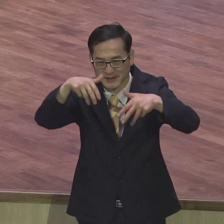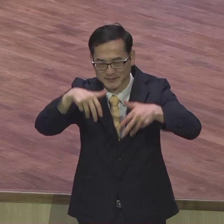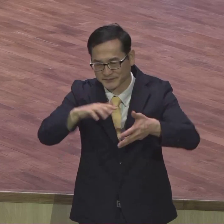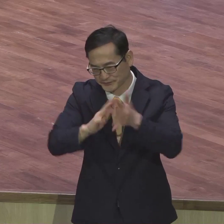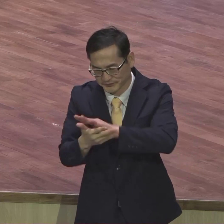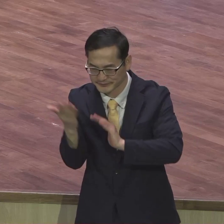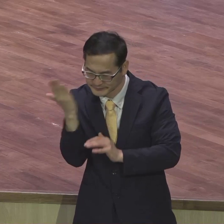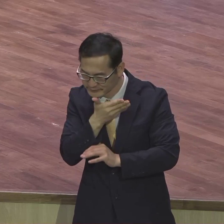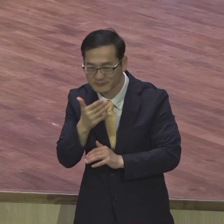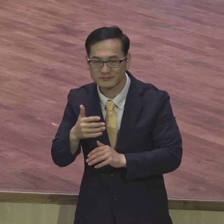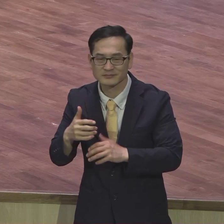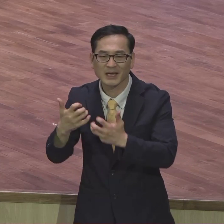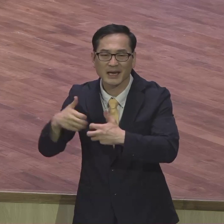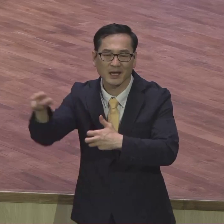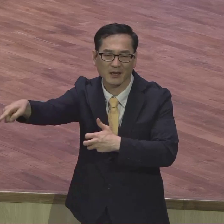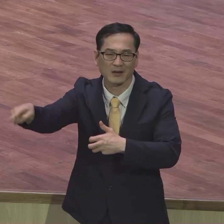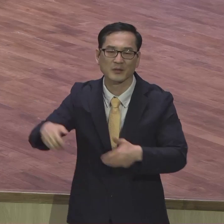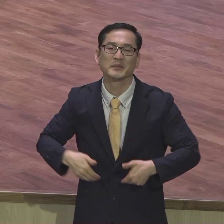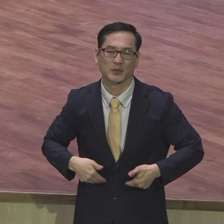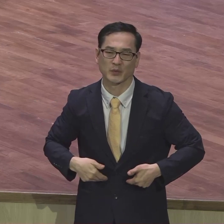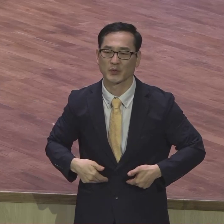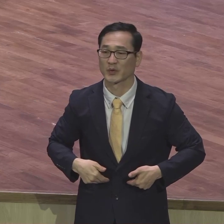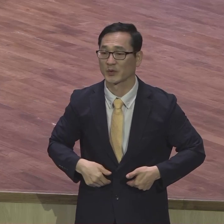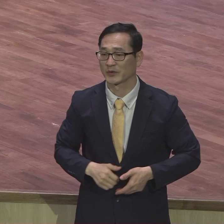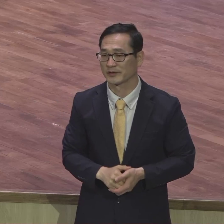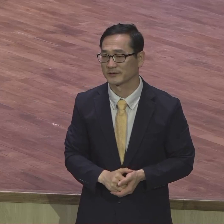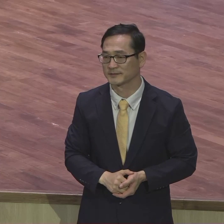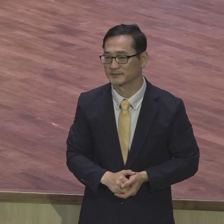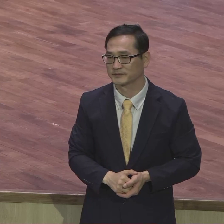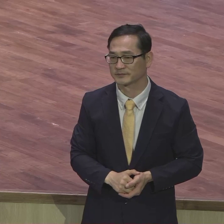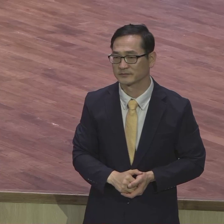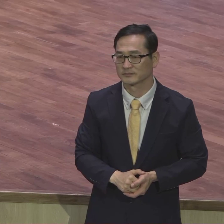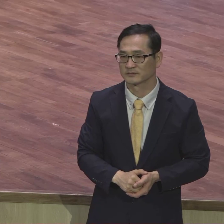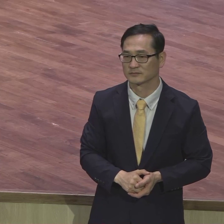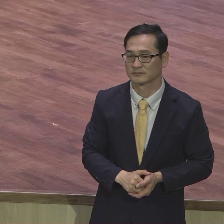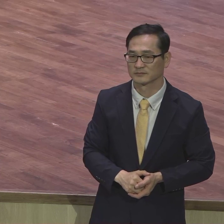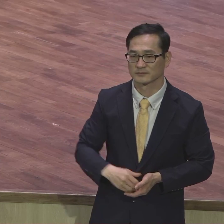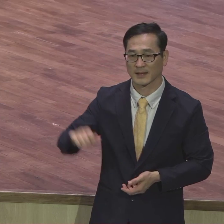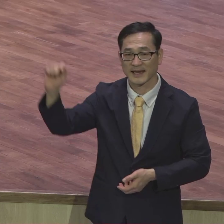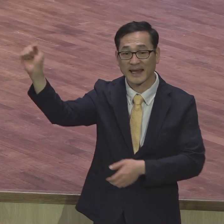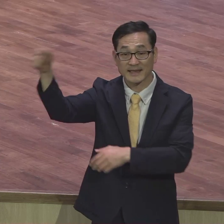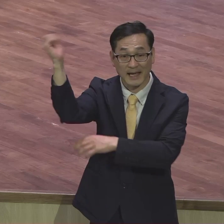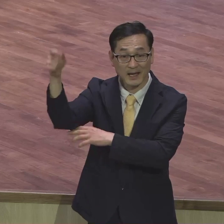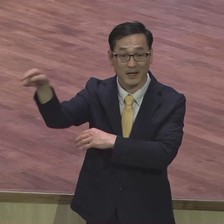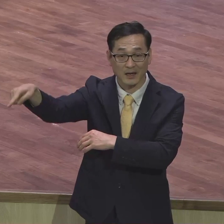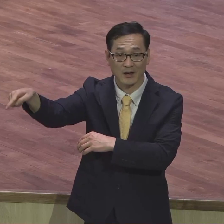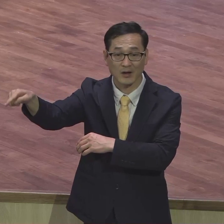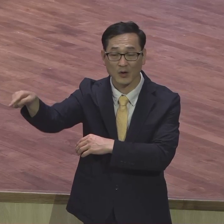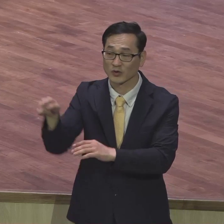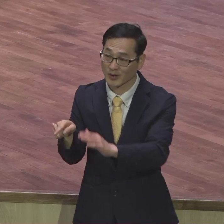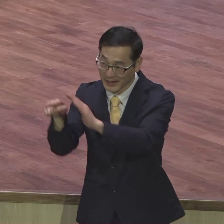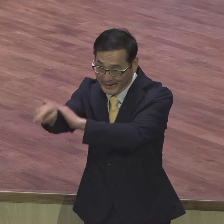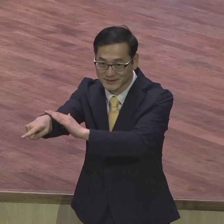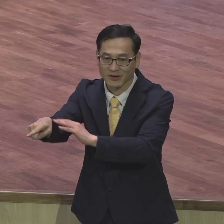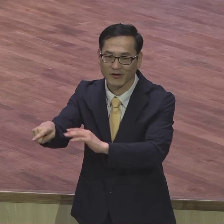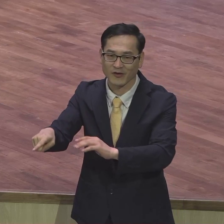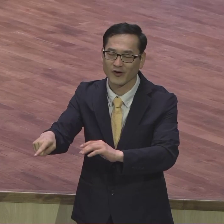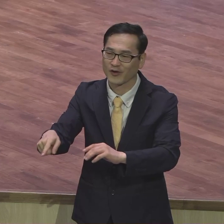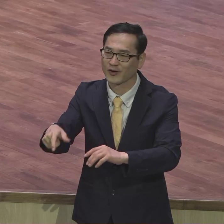그래서 우리 한문영 교수하고 케냐도 가야 될 판이야 지금 또 어떻게